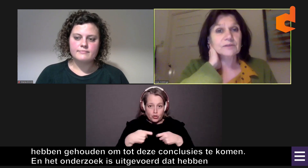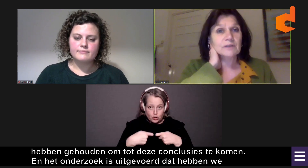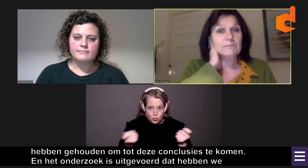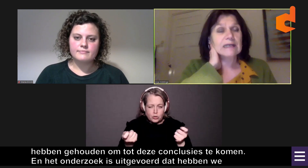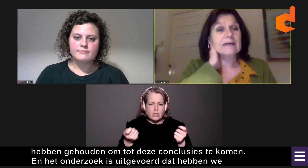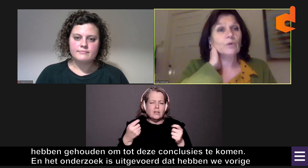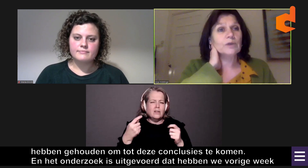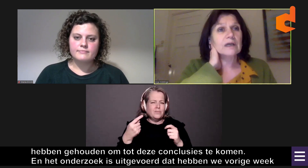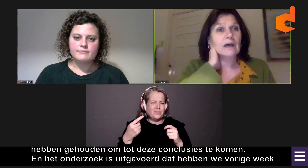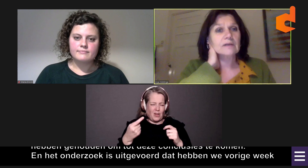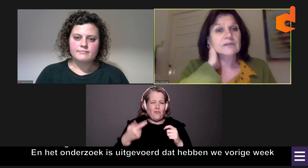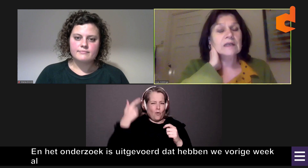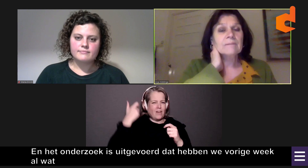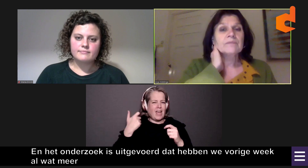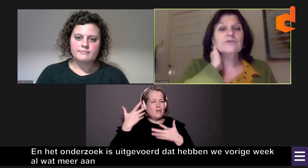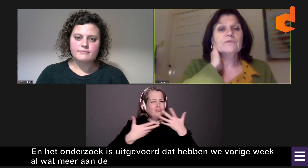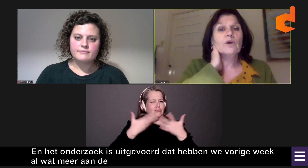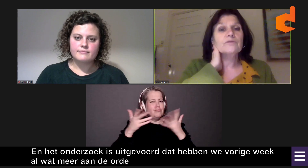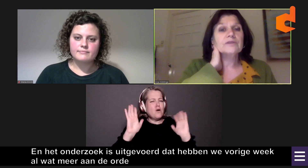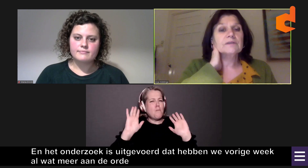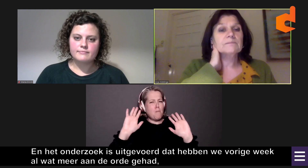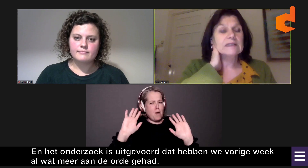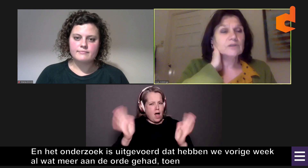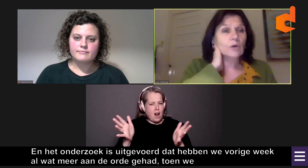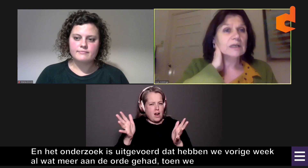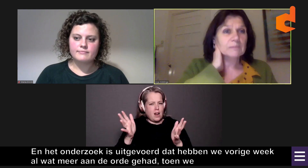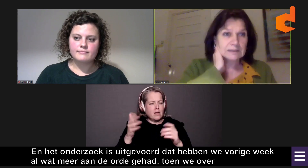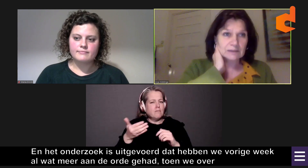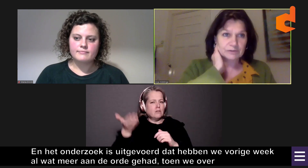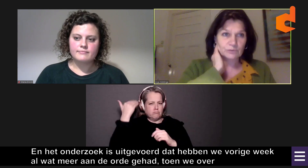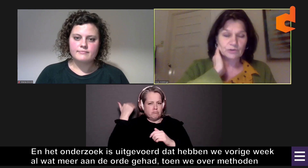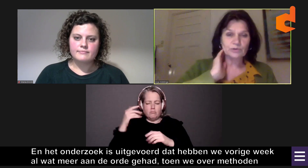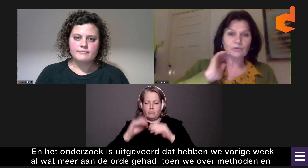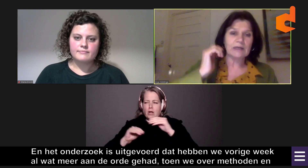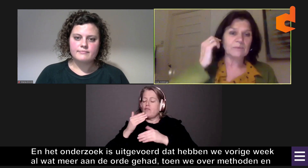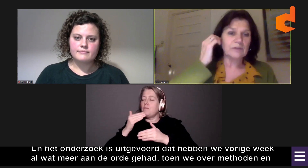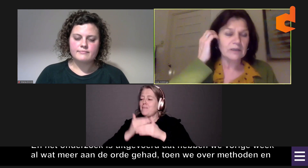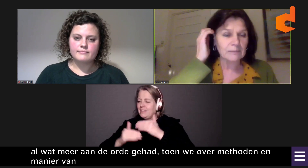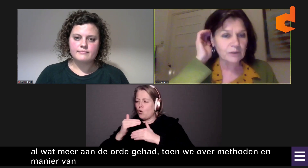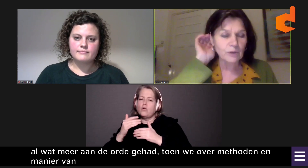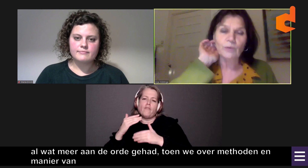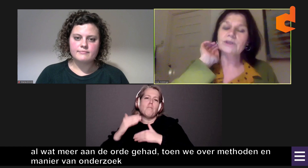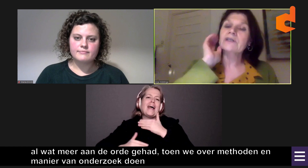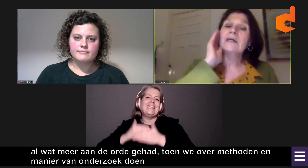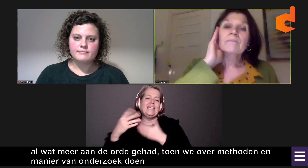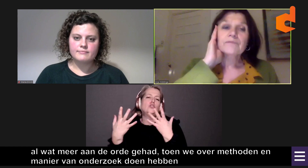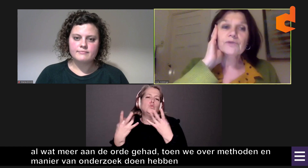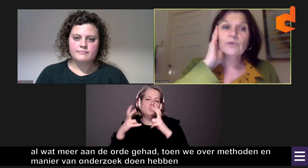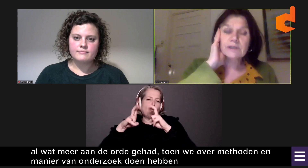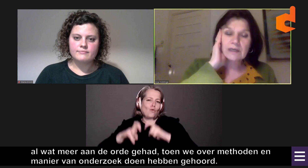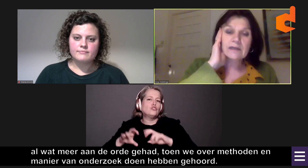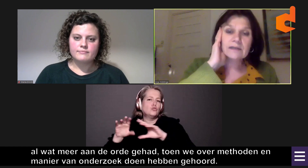al wat meer aan de orde gehad. Toen we over methoden en manier van onderzoek doen hebben gehoord.